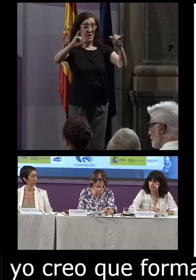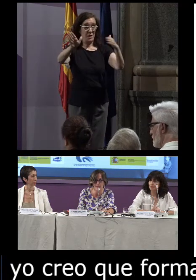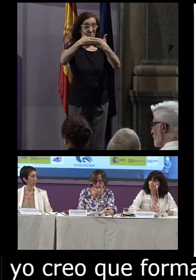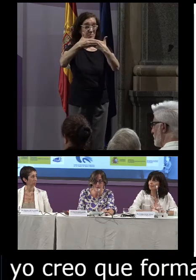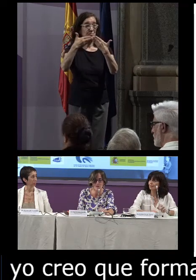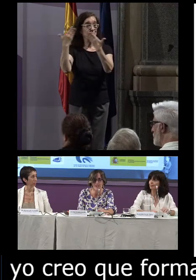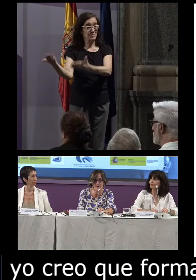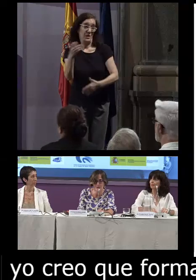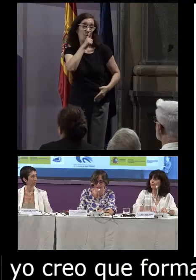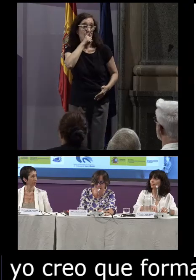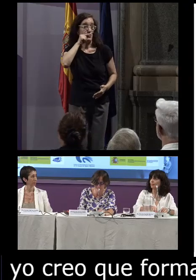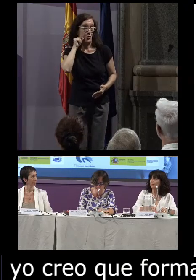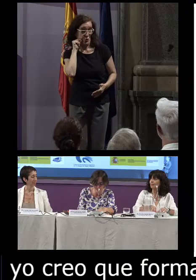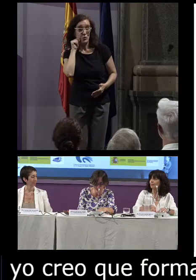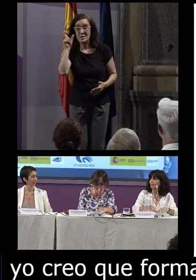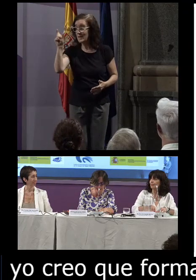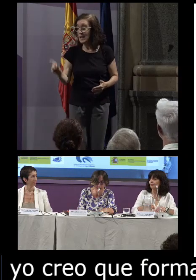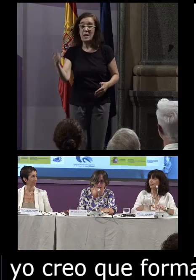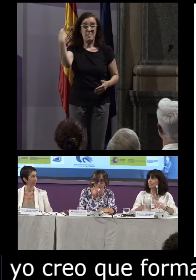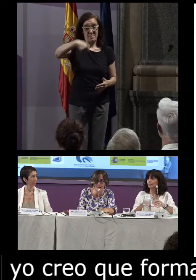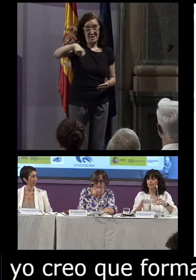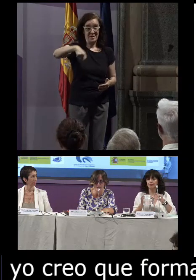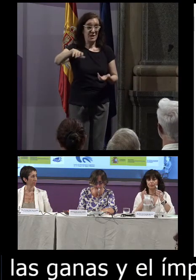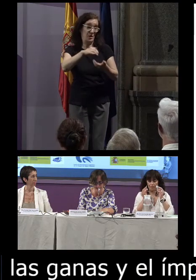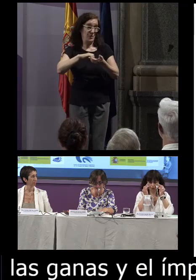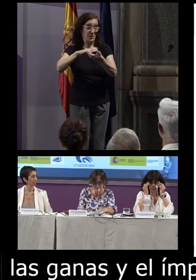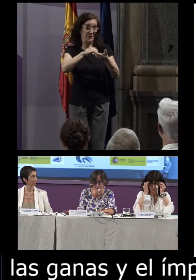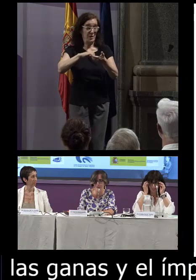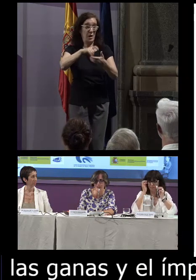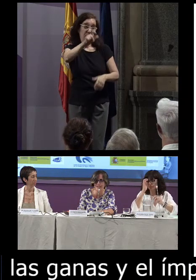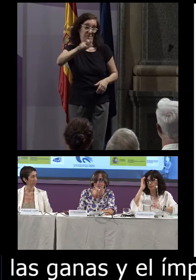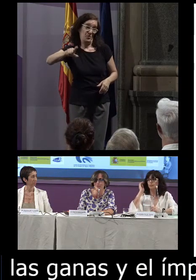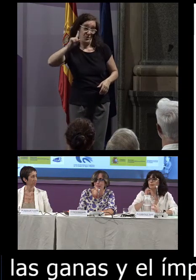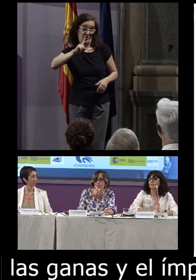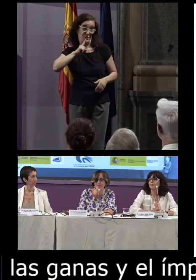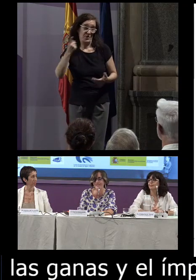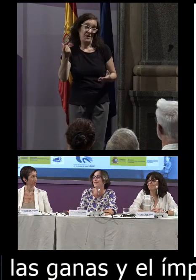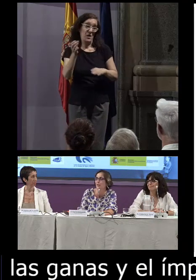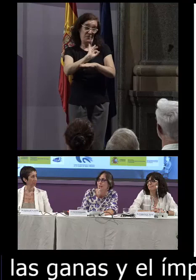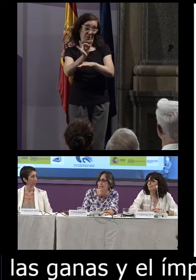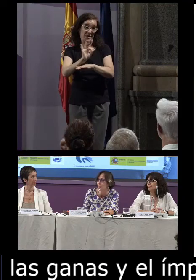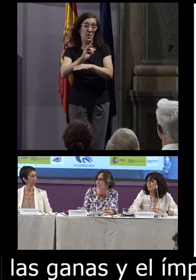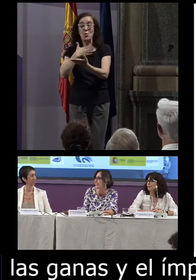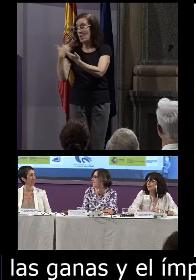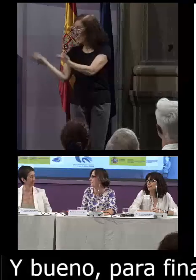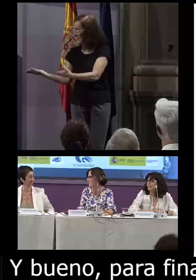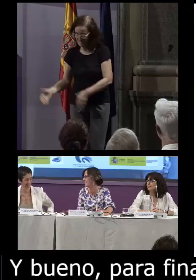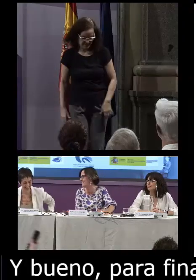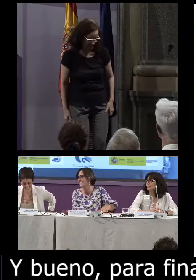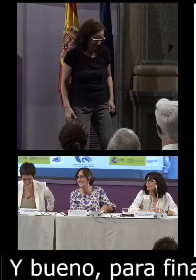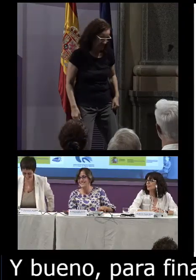damos la palabra a Concha Concha Díaz Robledo presidenta de la Confederación Estatal de Personas Sordas y su fundación cuando quieras Concha